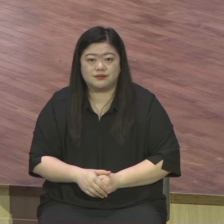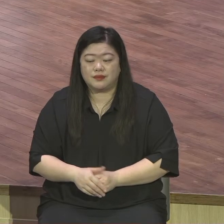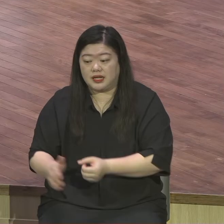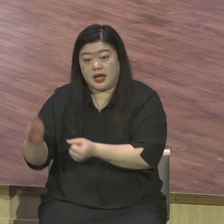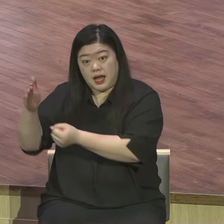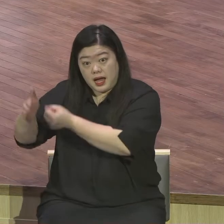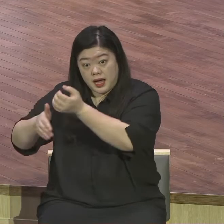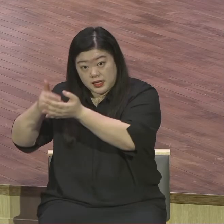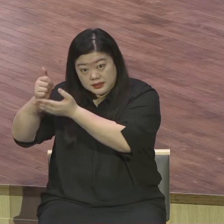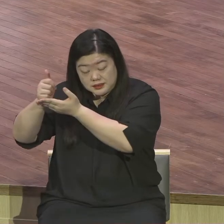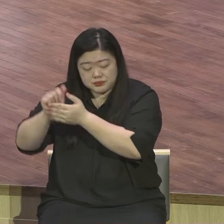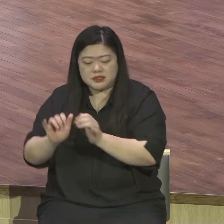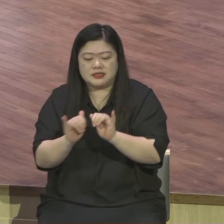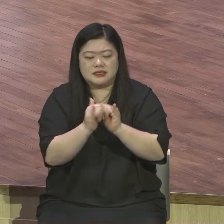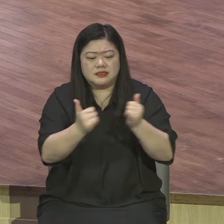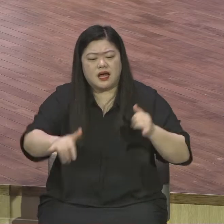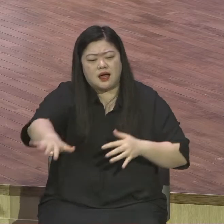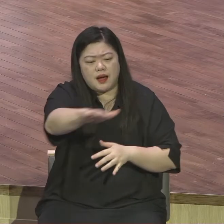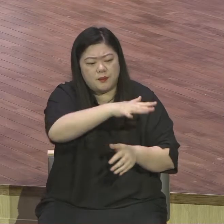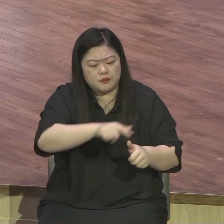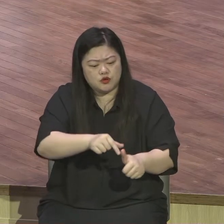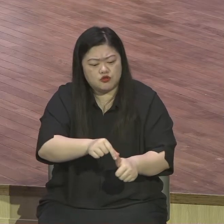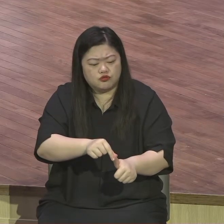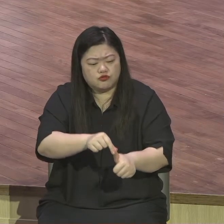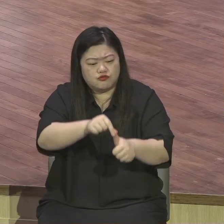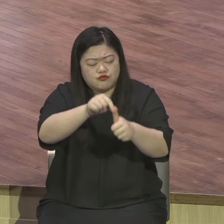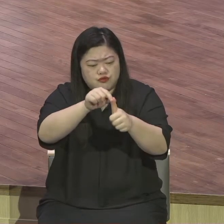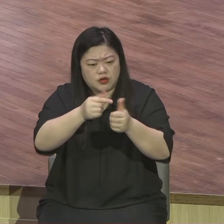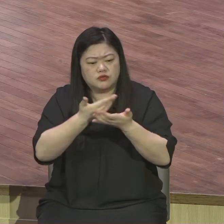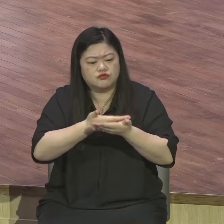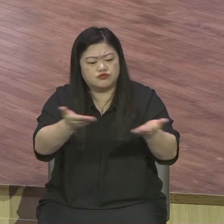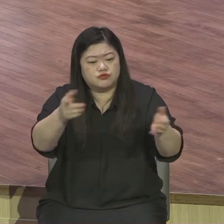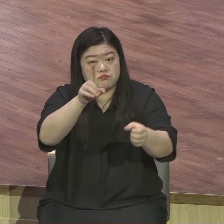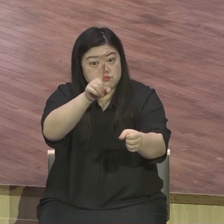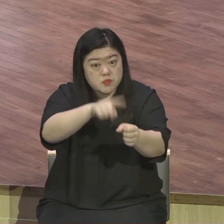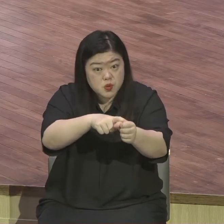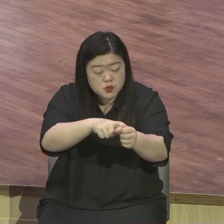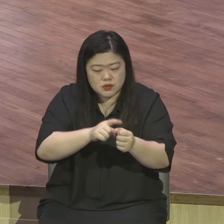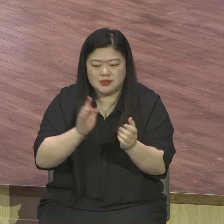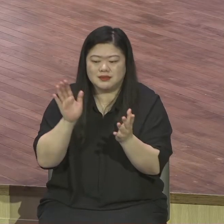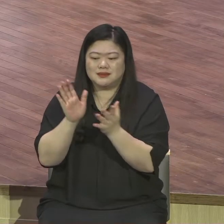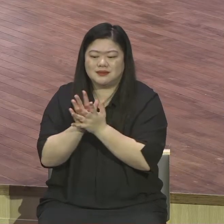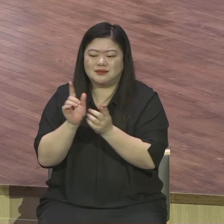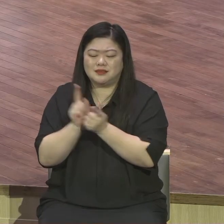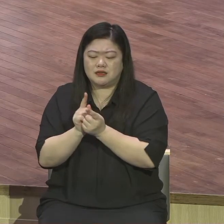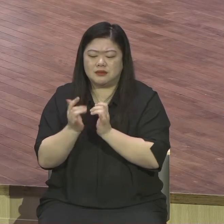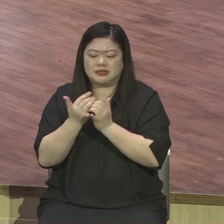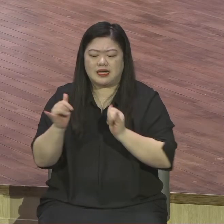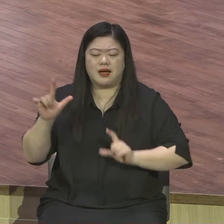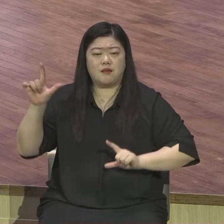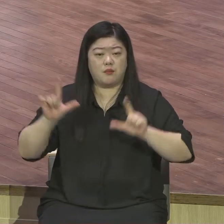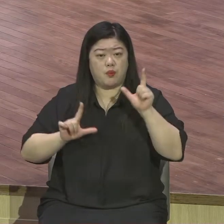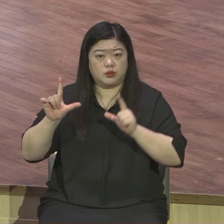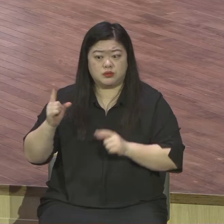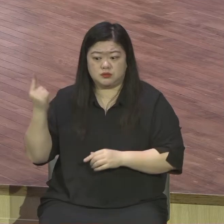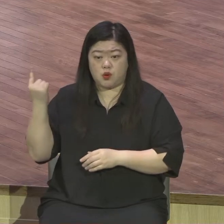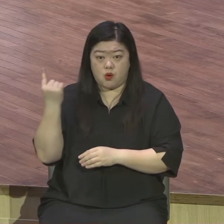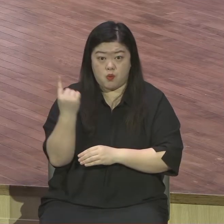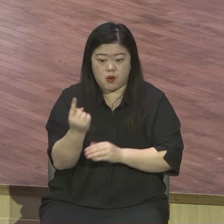인간이 하나님이 인간이 되셔서 인간을 대신해서 죽으시고 인간을 구원하기로